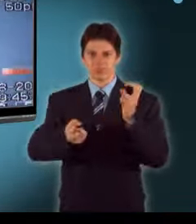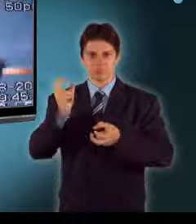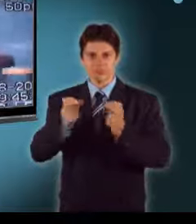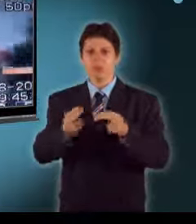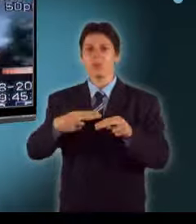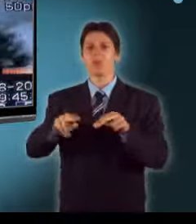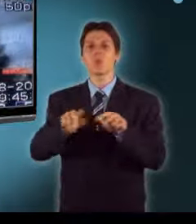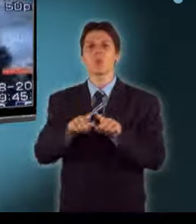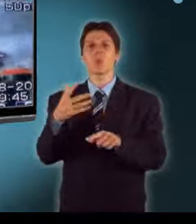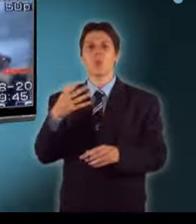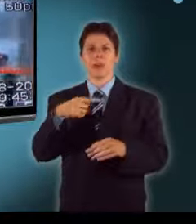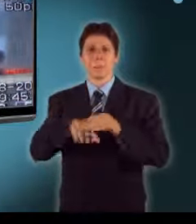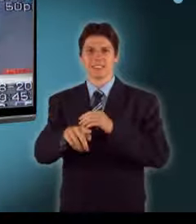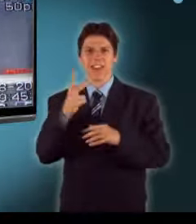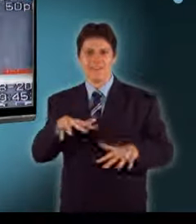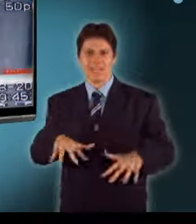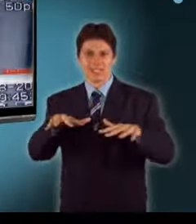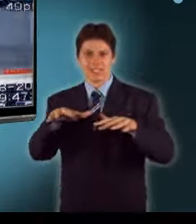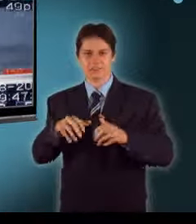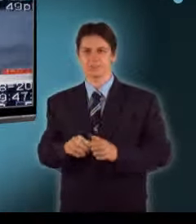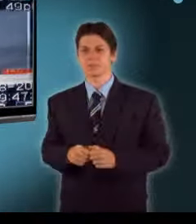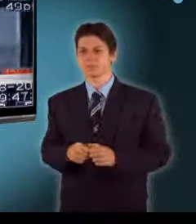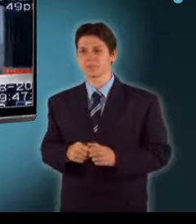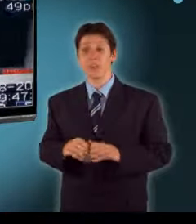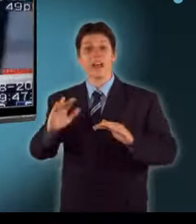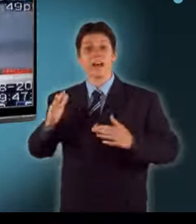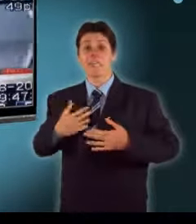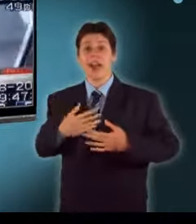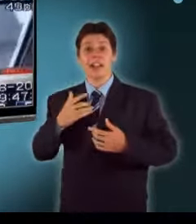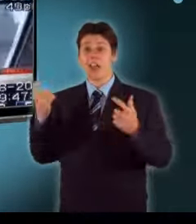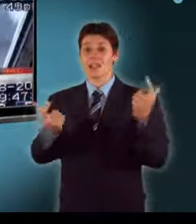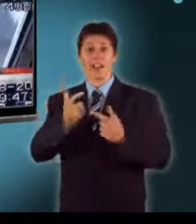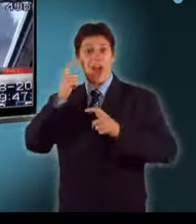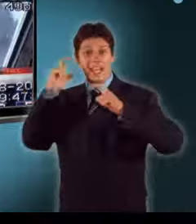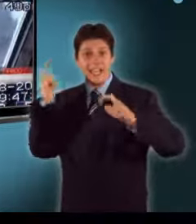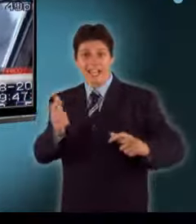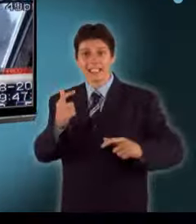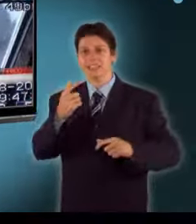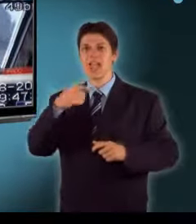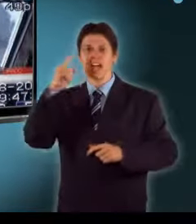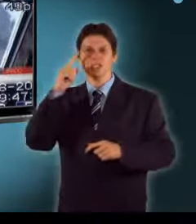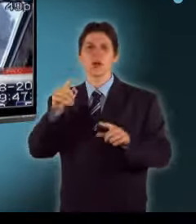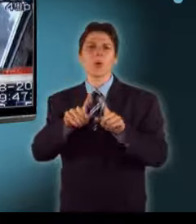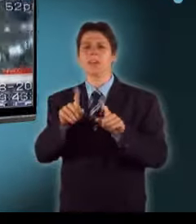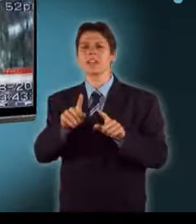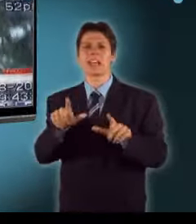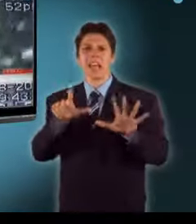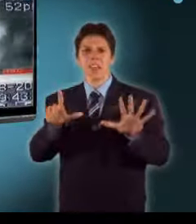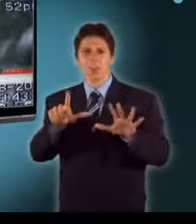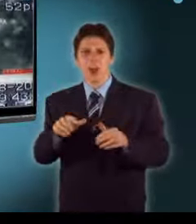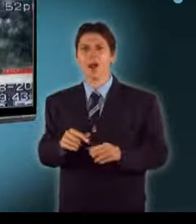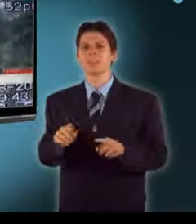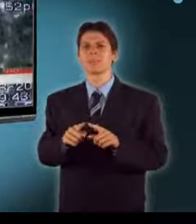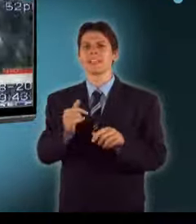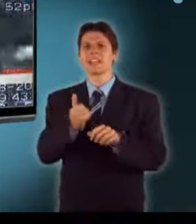Minden előzmény nélkül érkezett a vihar este hétkörül sződligetre. Dió nagyságú jégdarabok estek 3-4 órán át, a helyiek